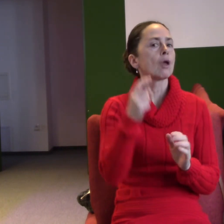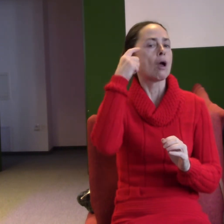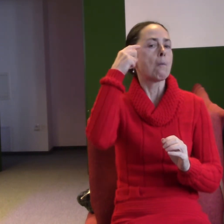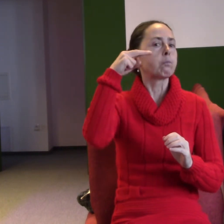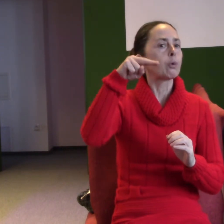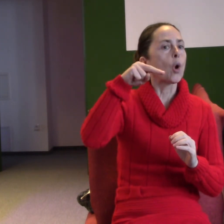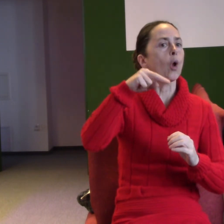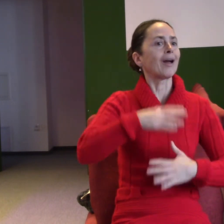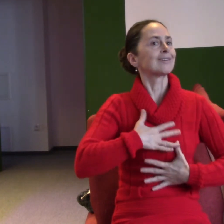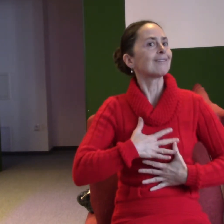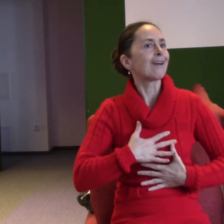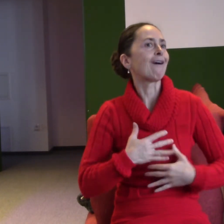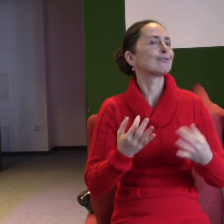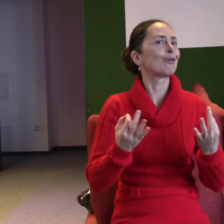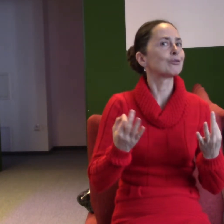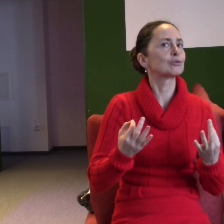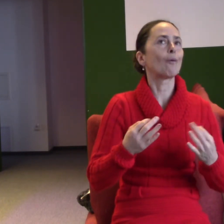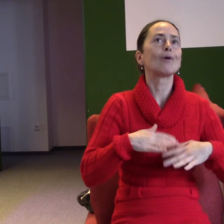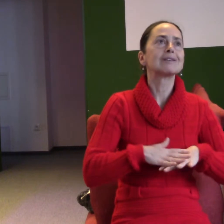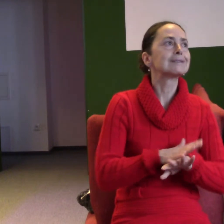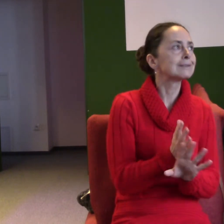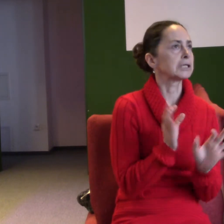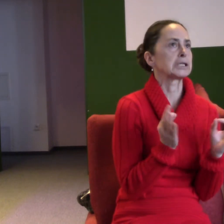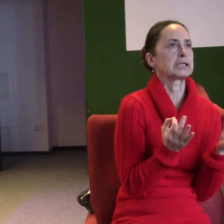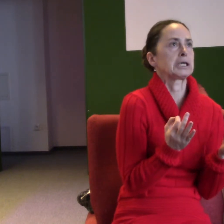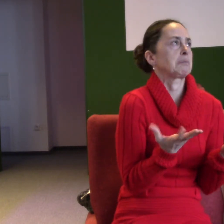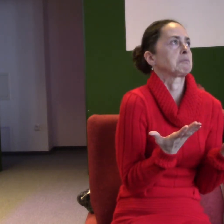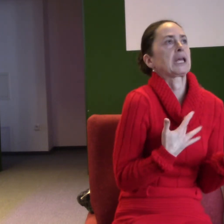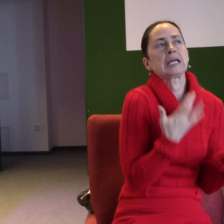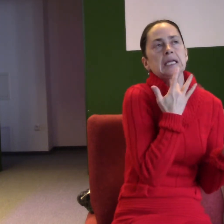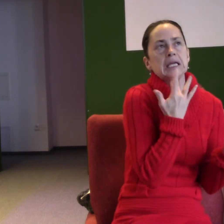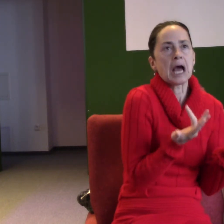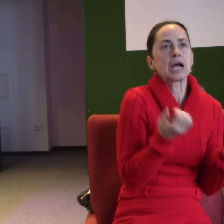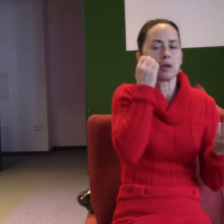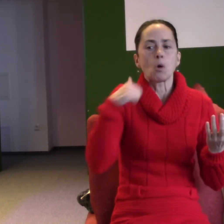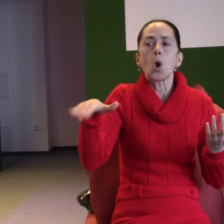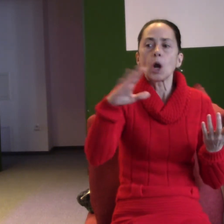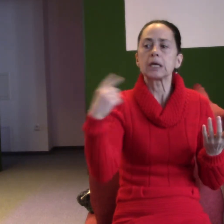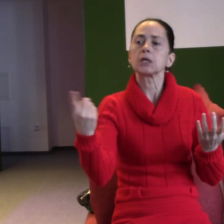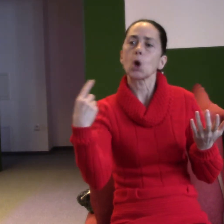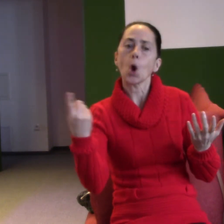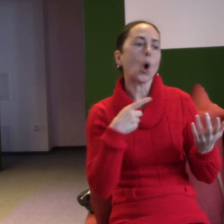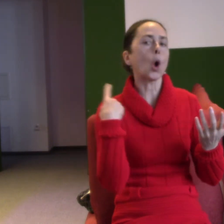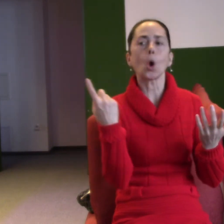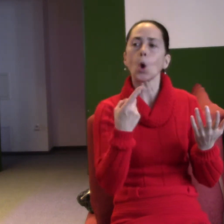cítím a jestli lidé kolem mě se chovají správně a jestli můj život dává smysl. Radost je taková